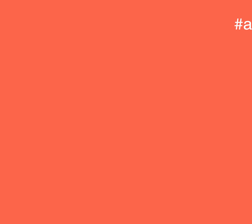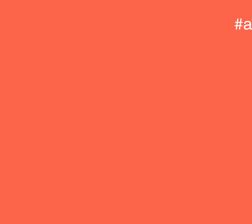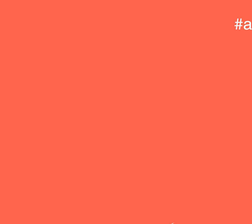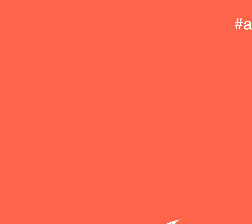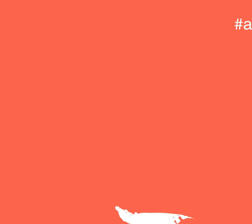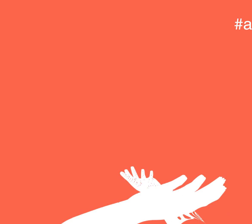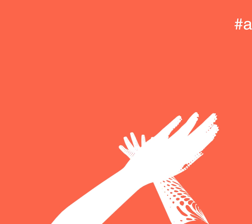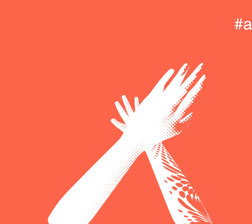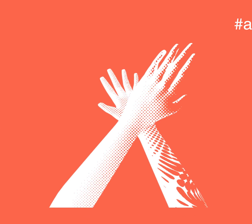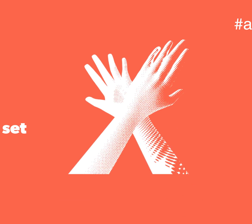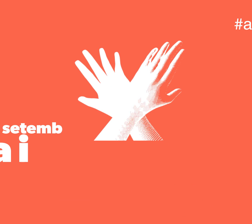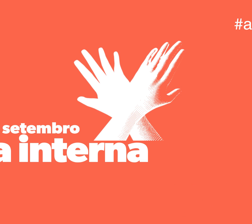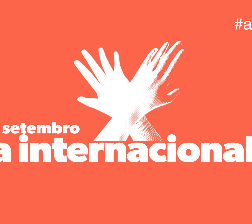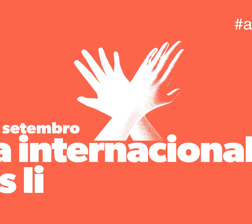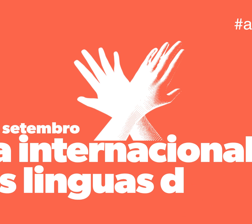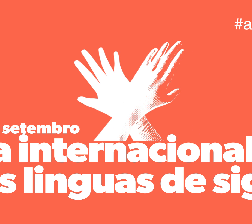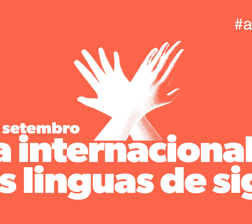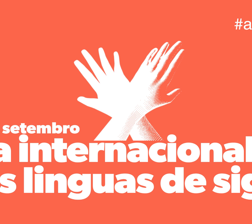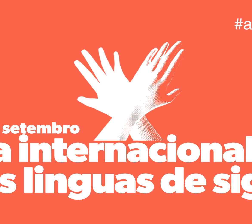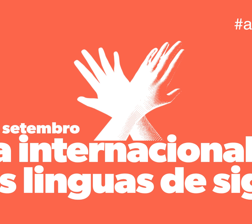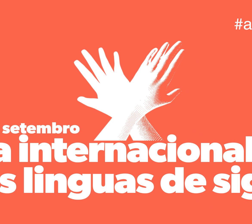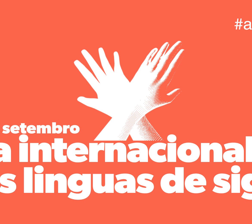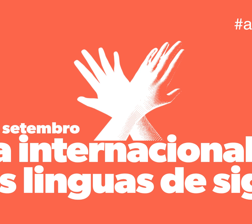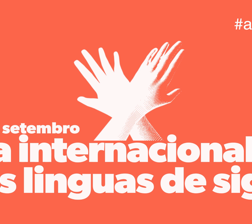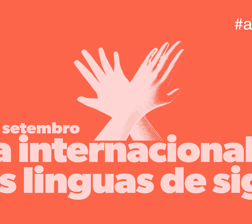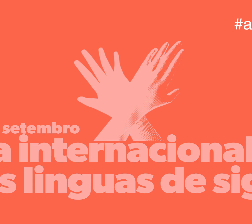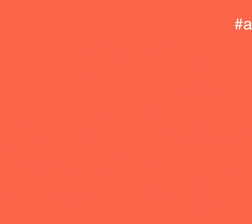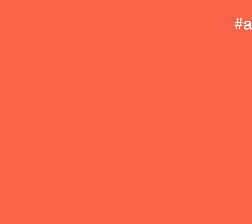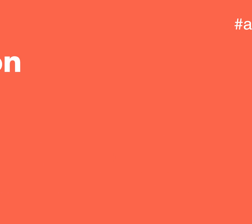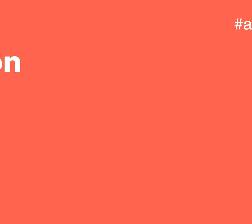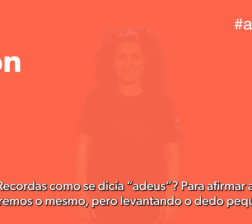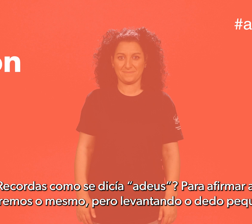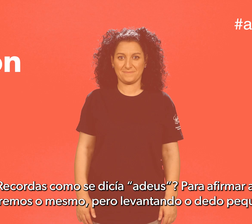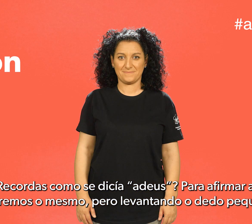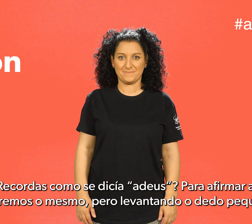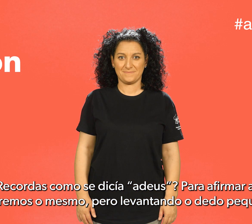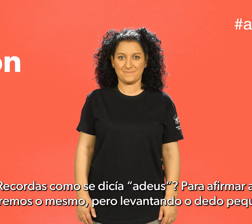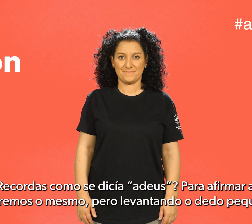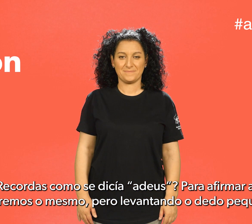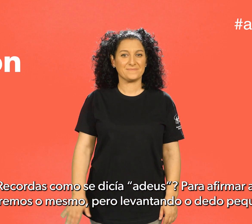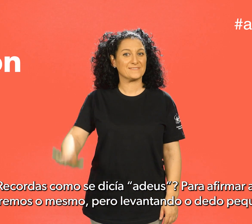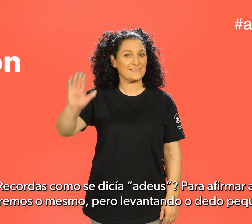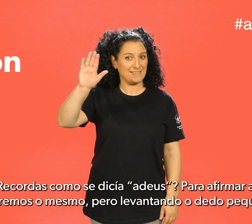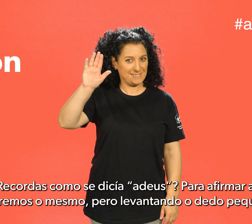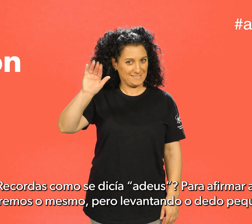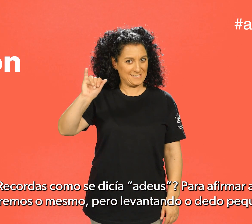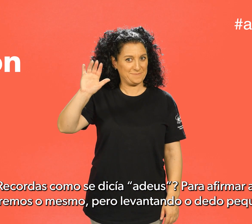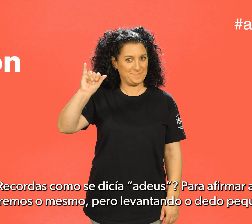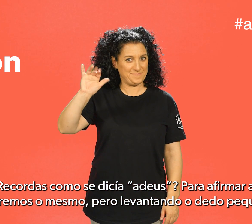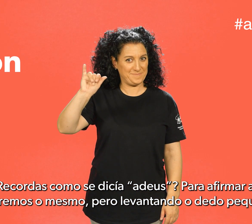As expresións que imos aprender hoxe en lingua de signos son sí e non. ¿Recordas como se dicía a Deus? Para